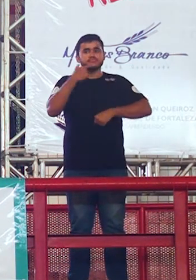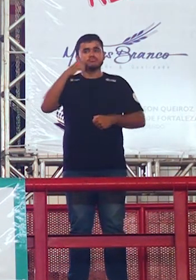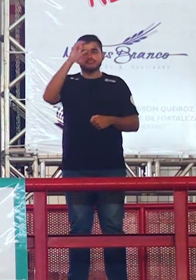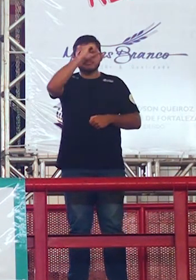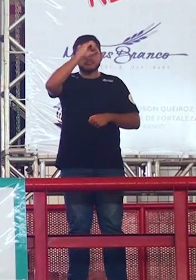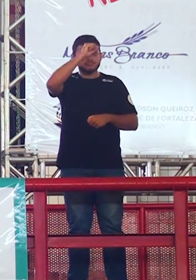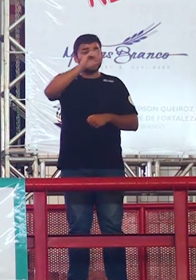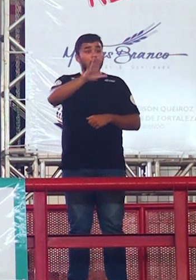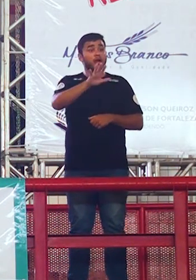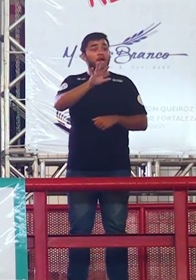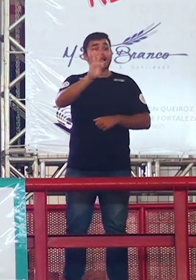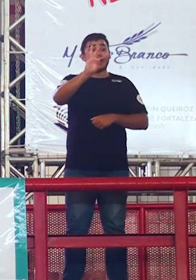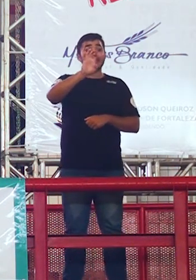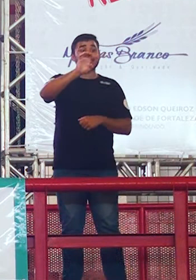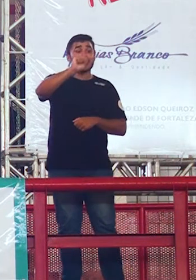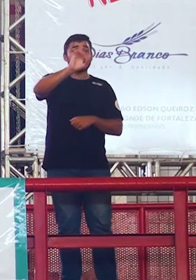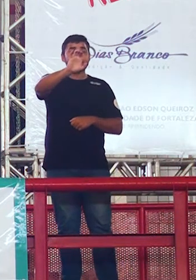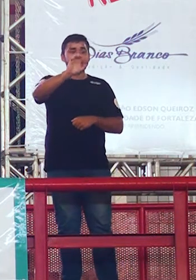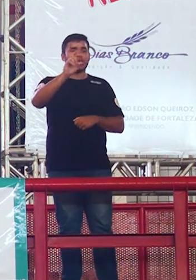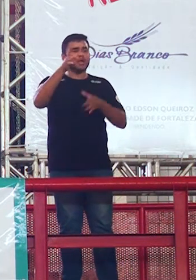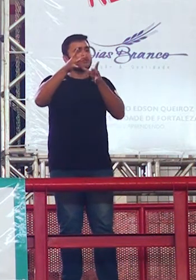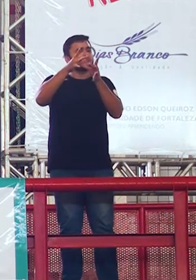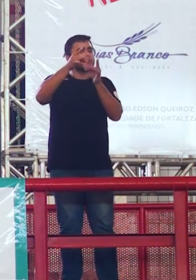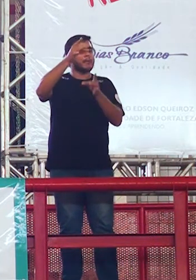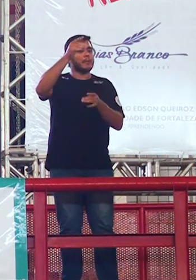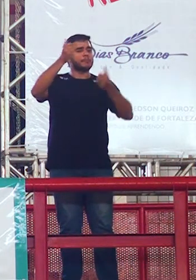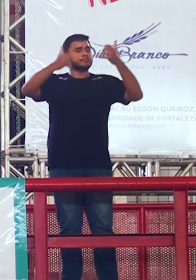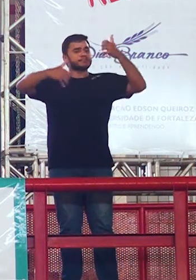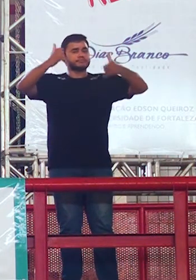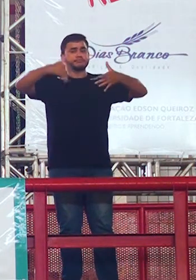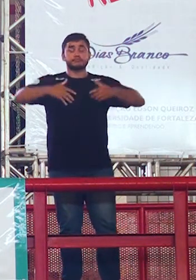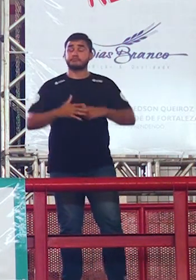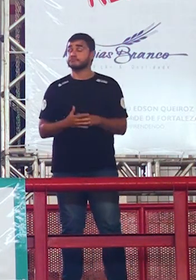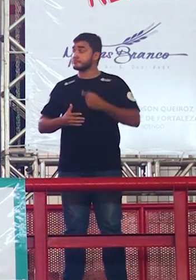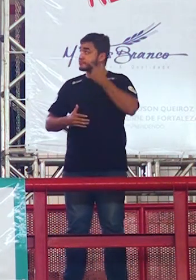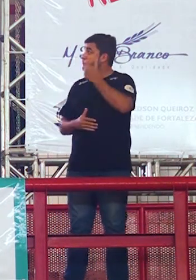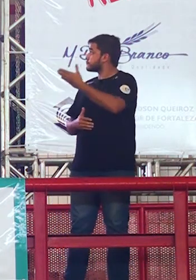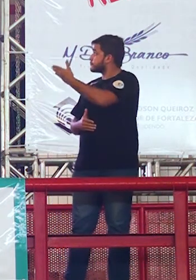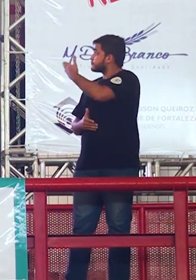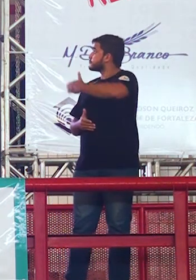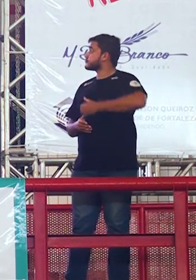provar aí olha aí pra deixar mais mastigadinho pra ti